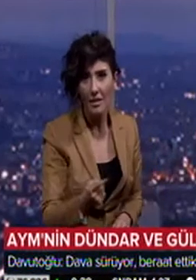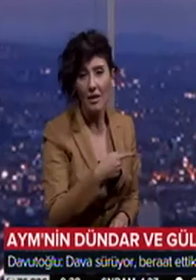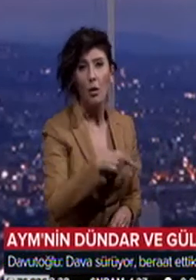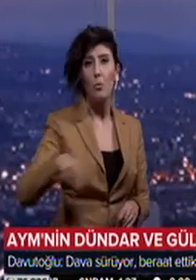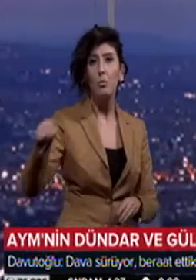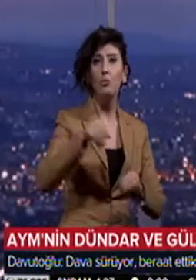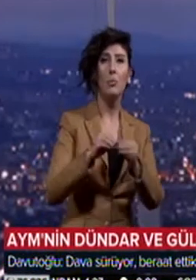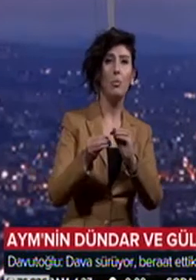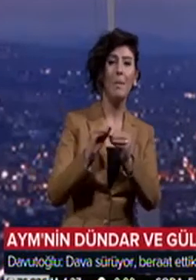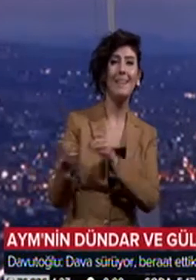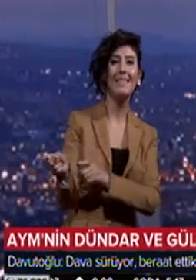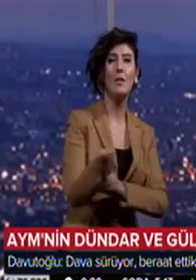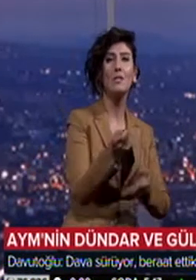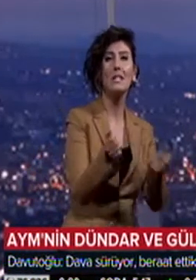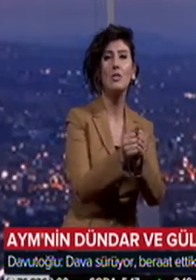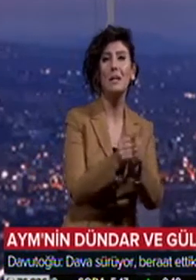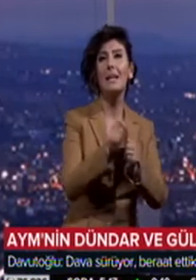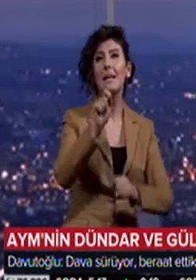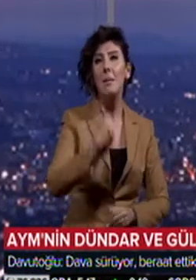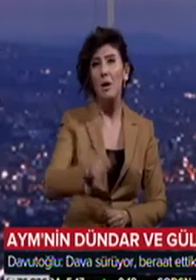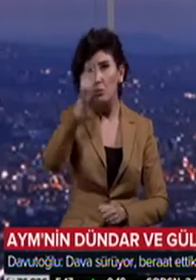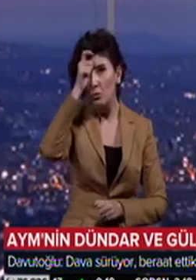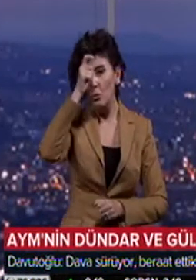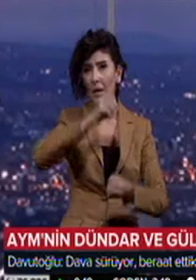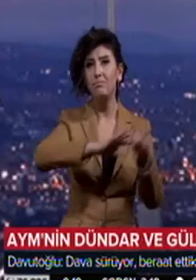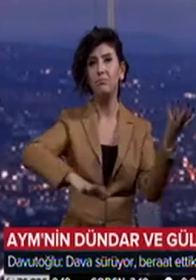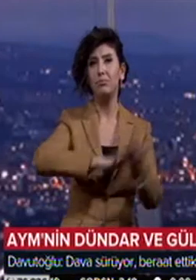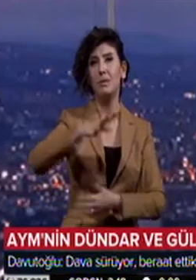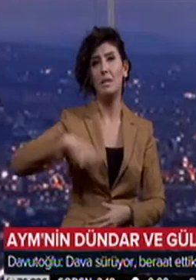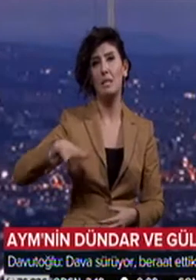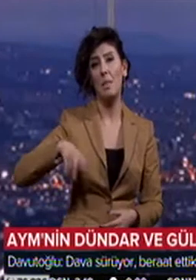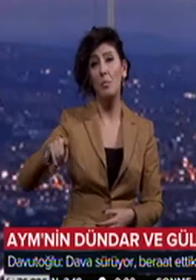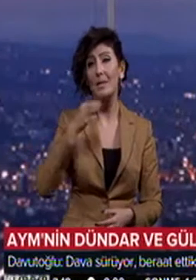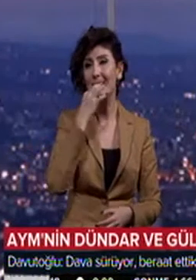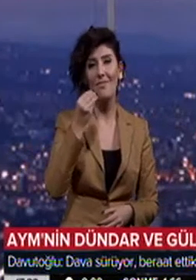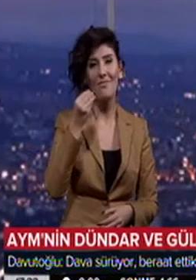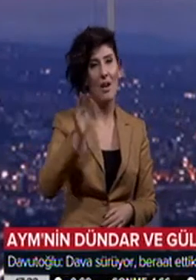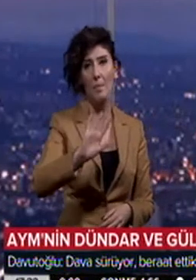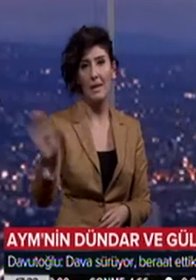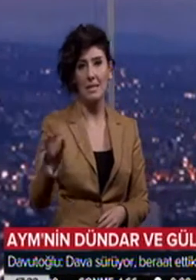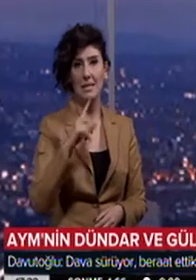bunların meselesi teröristlerle iş birliği yaparak Türkiye'yi kaosa sürüklemek, buna izin vermeyiz dedi.